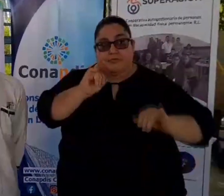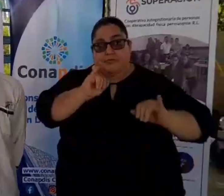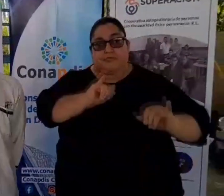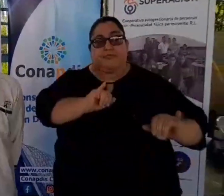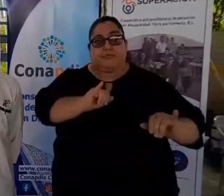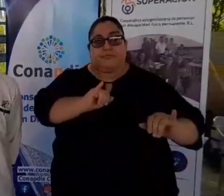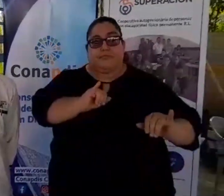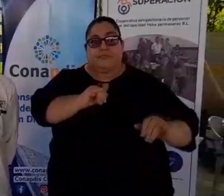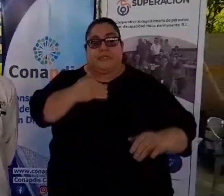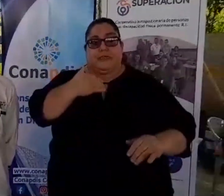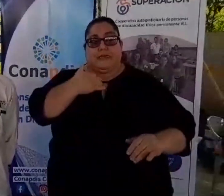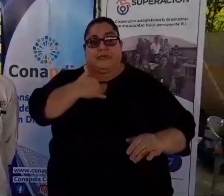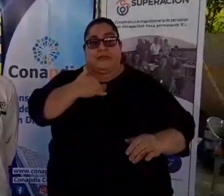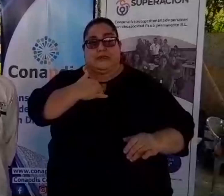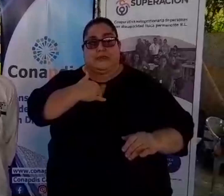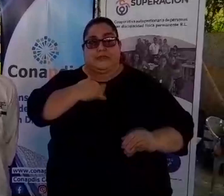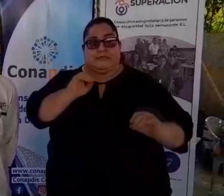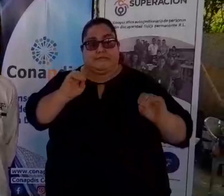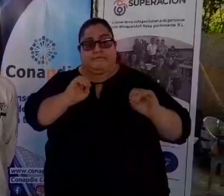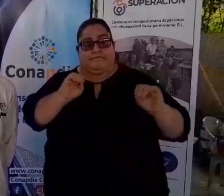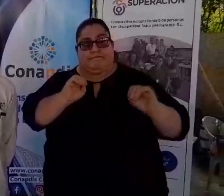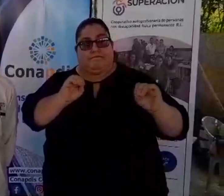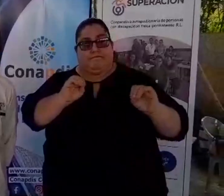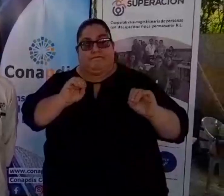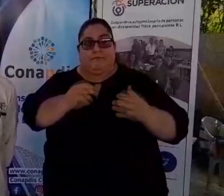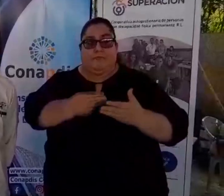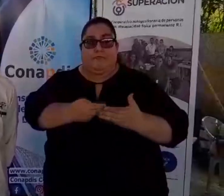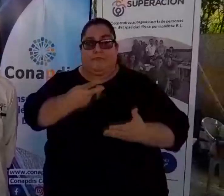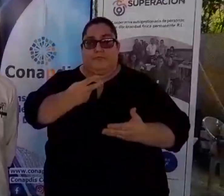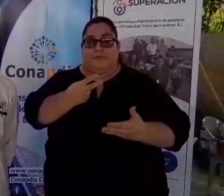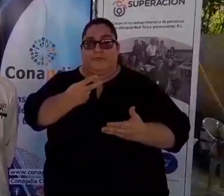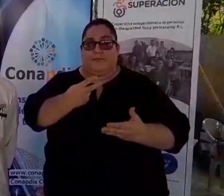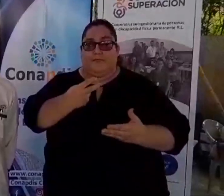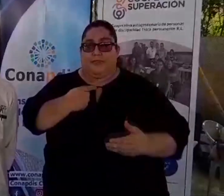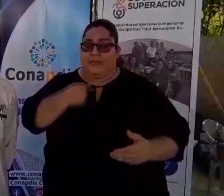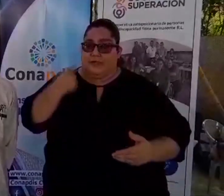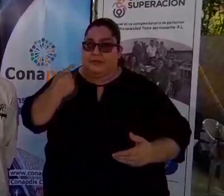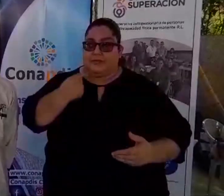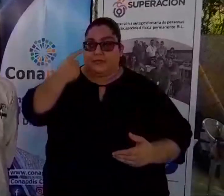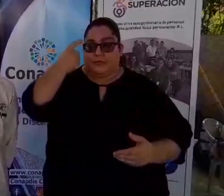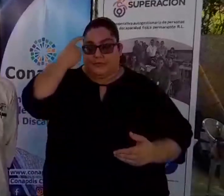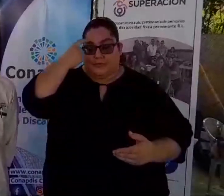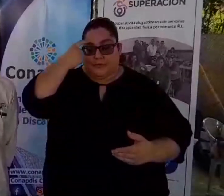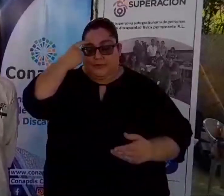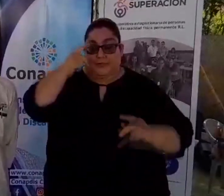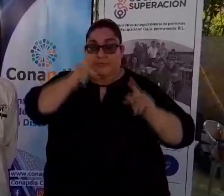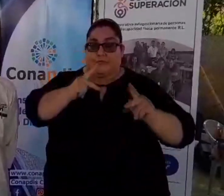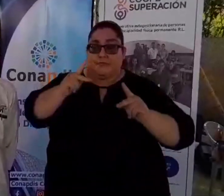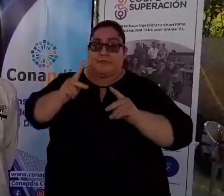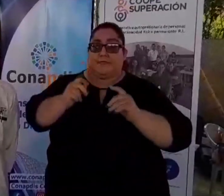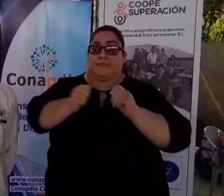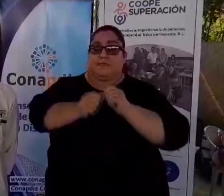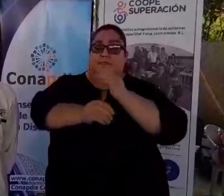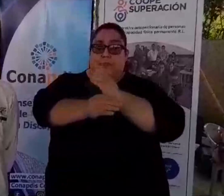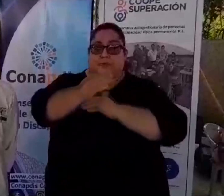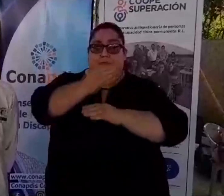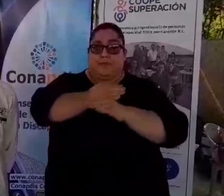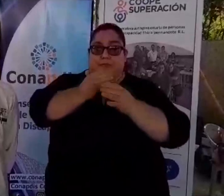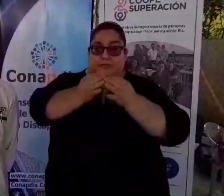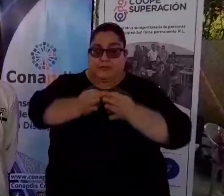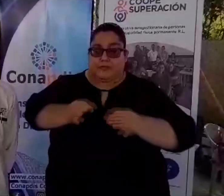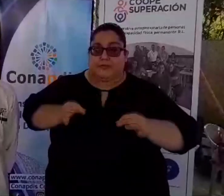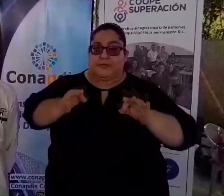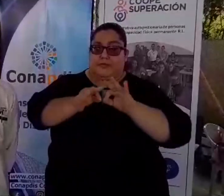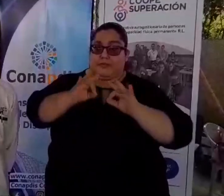como algo que no tiene ningún valor Yo siempre he pensado que la persona con discapacidad Es lo más importante,